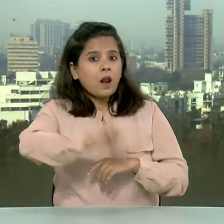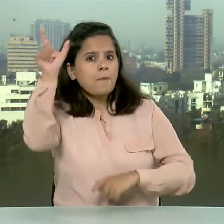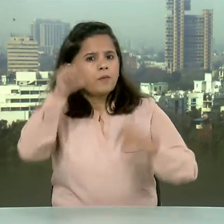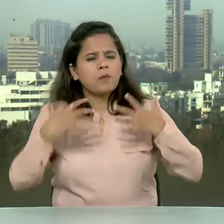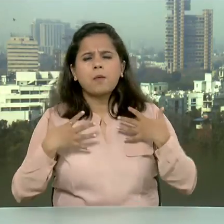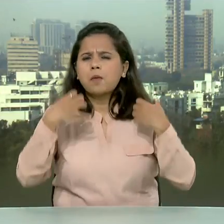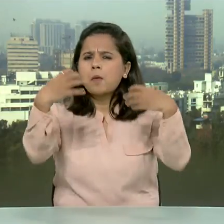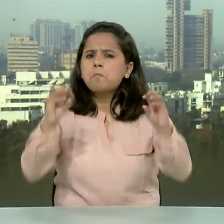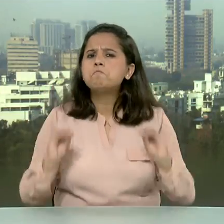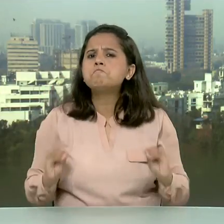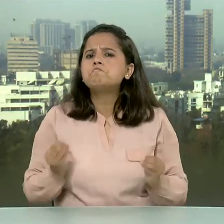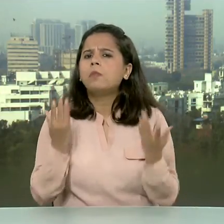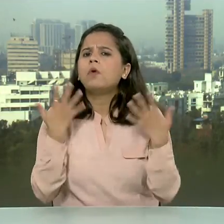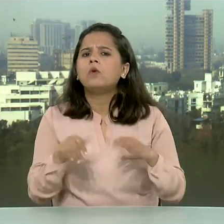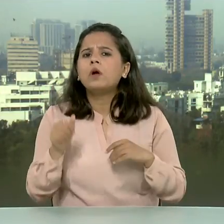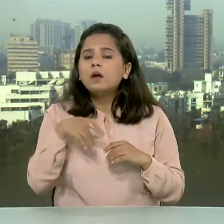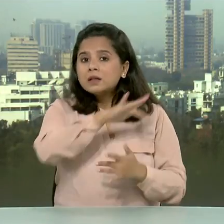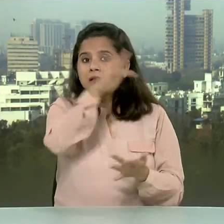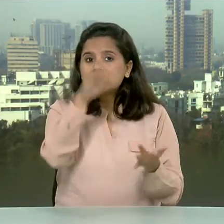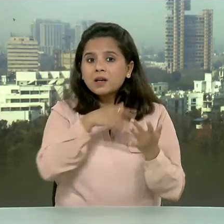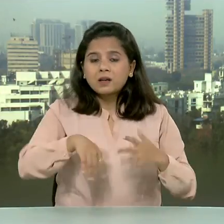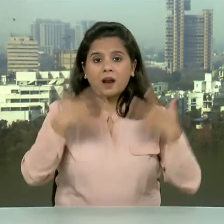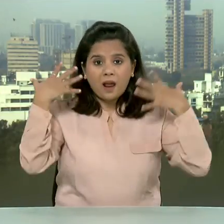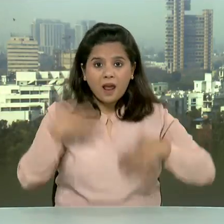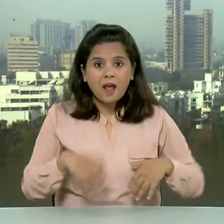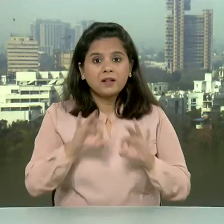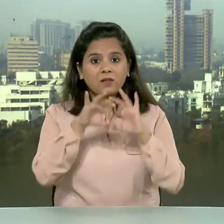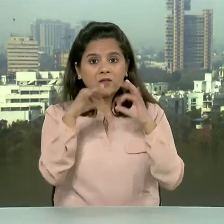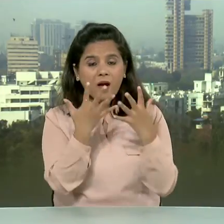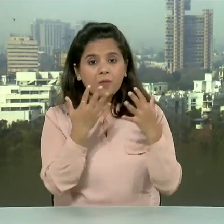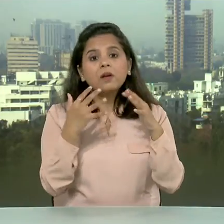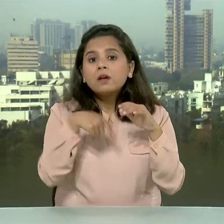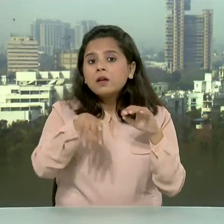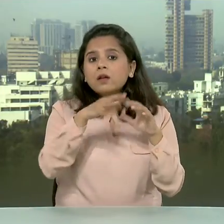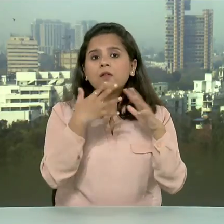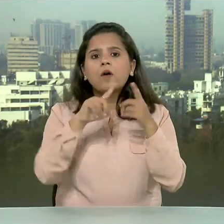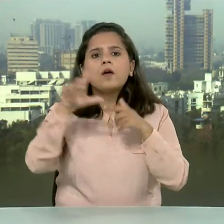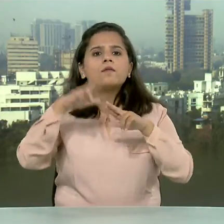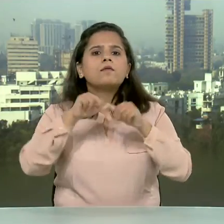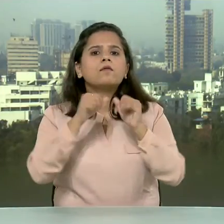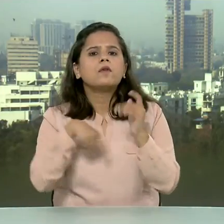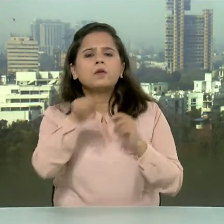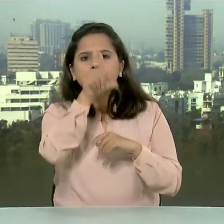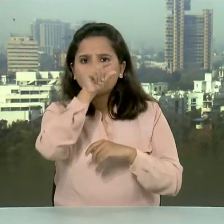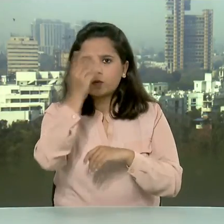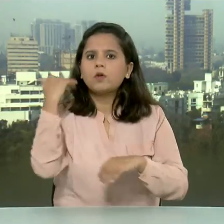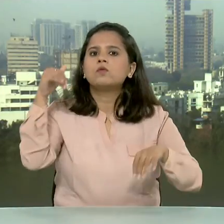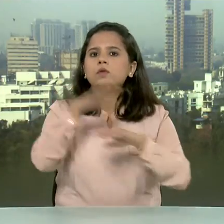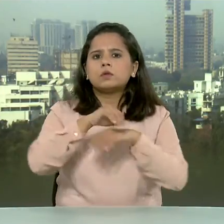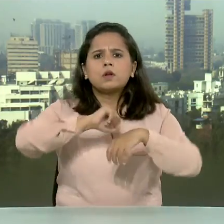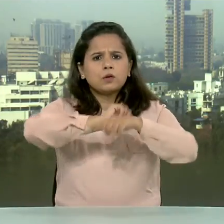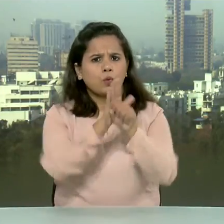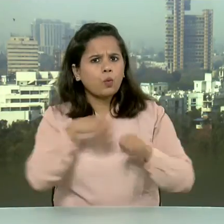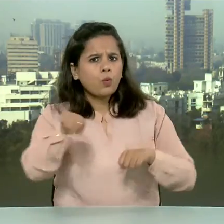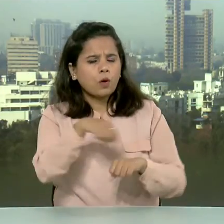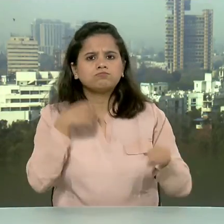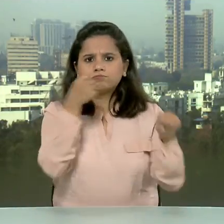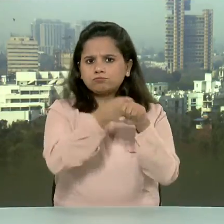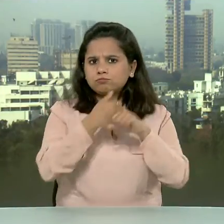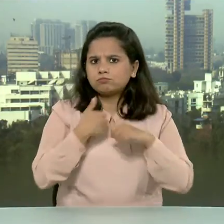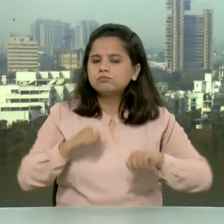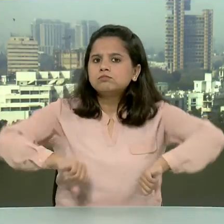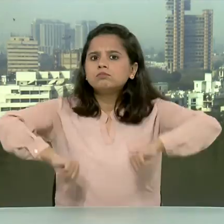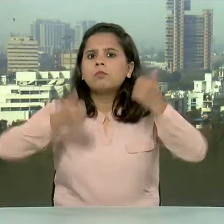तक पहुंच चुकी है किंद्री इस पास से एवं परिवार कल्यान मंत्राले के ट्वीट कर कोविट 19 के खिलाफ भारत की सफलता को